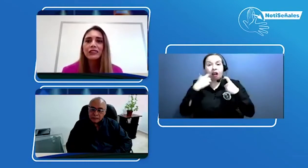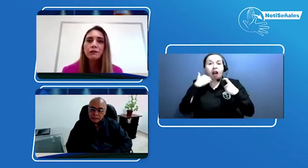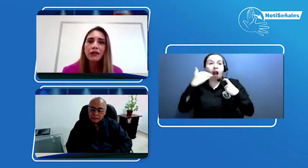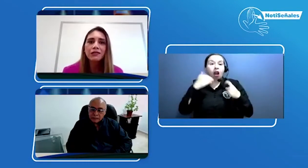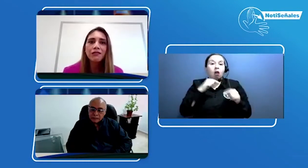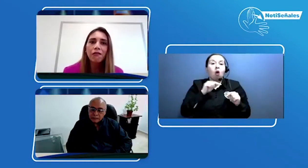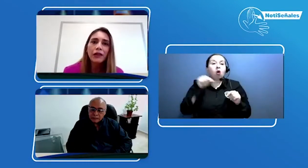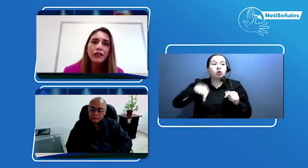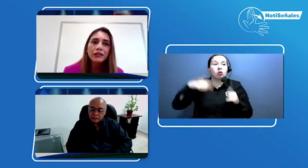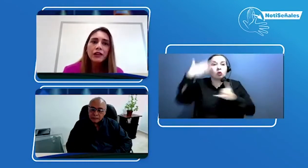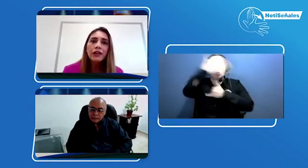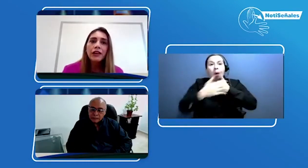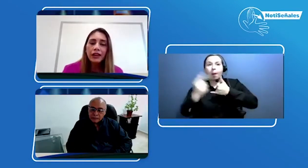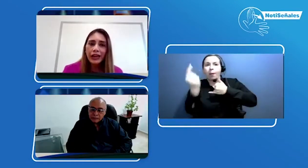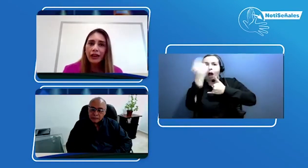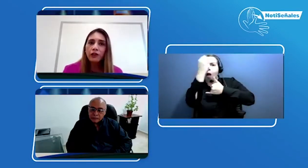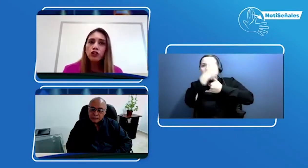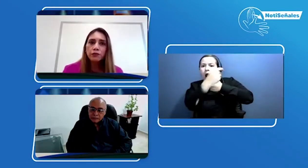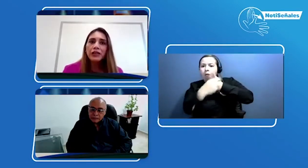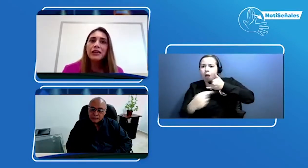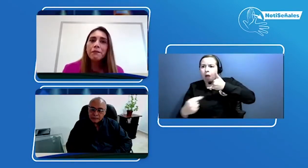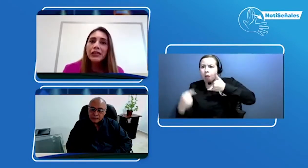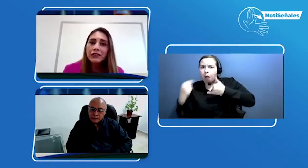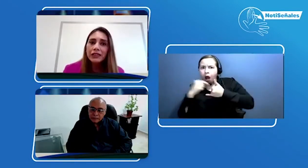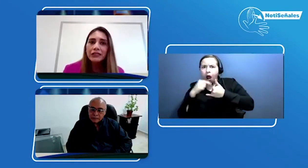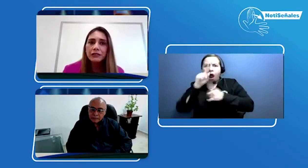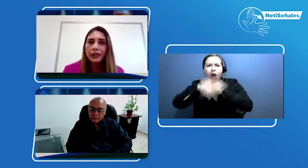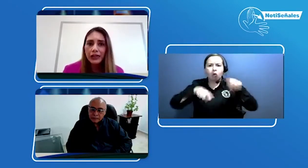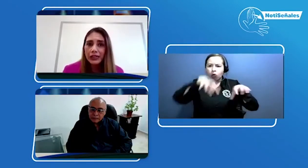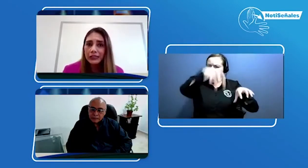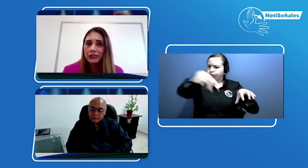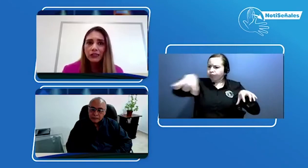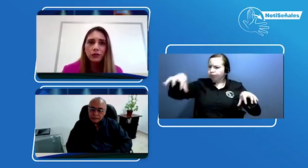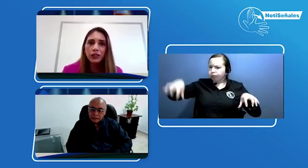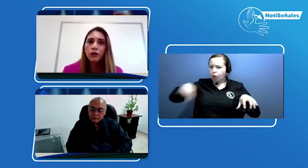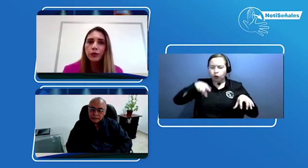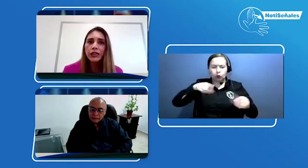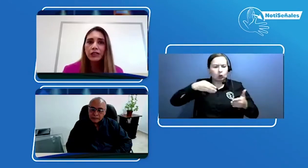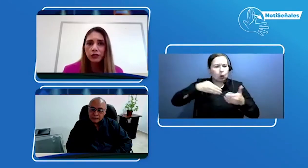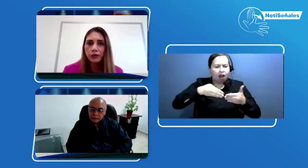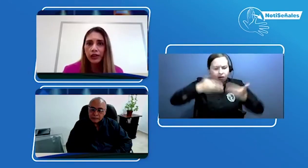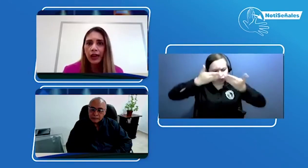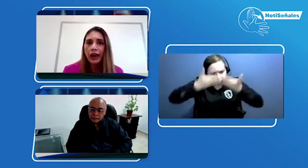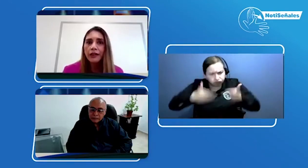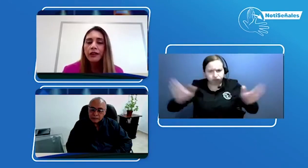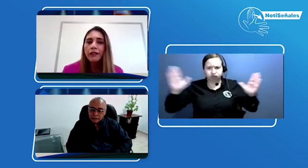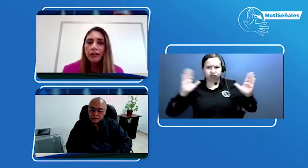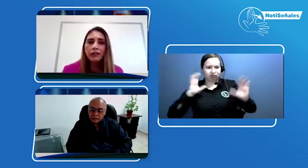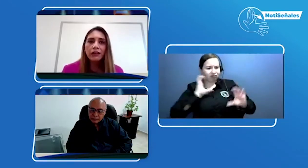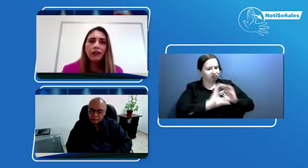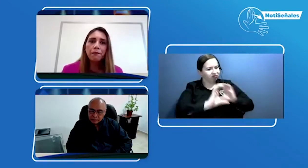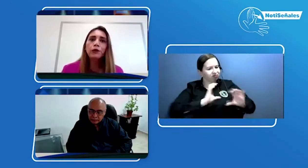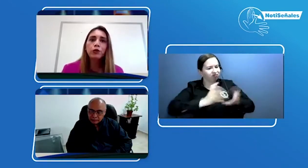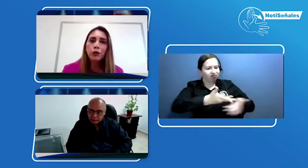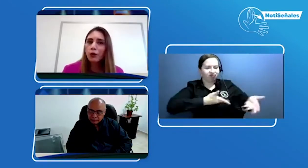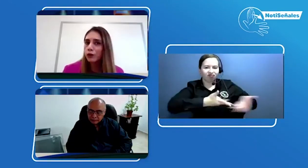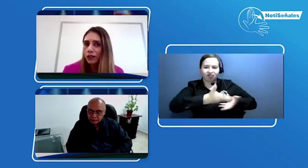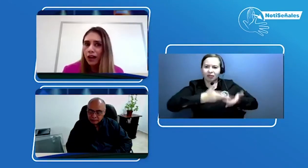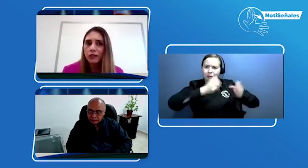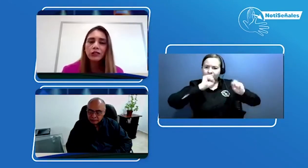partes del país que nos minimicen esas barreras de acceso y de comunicación que hay y tener protocolos claros de